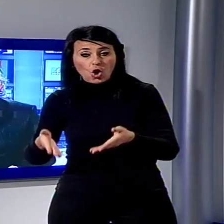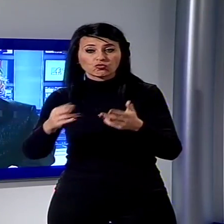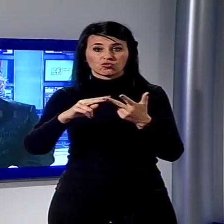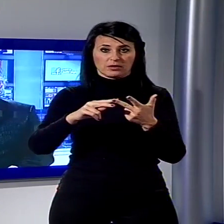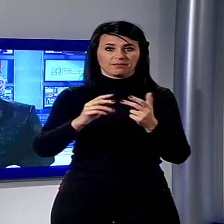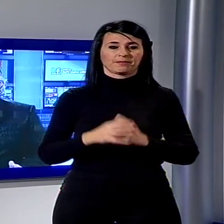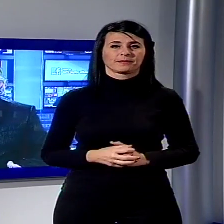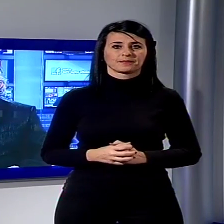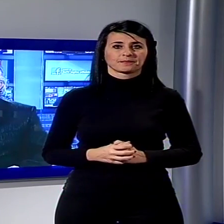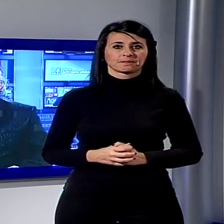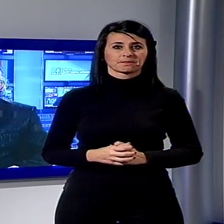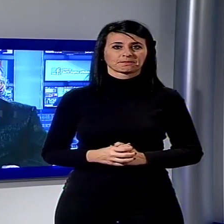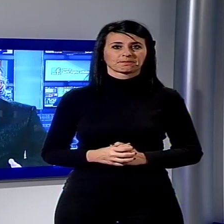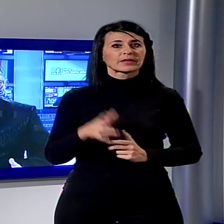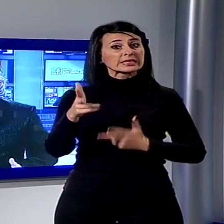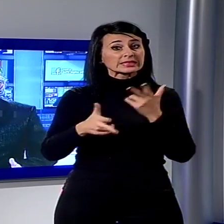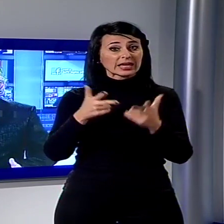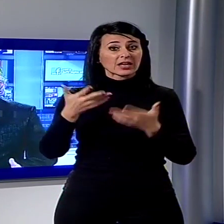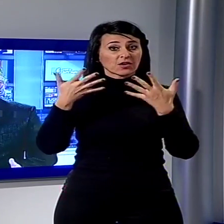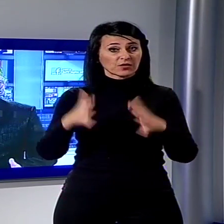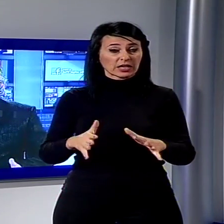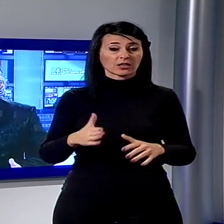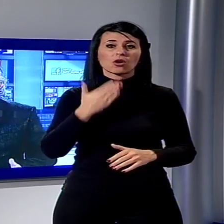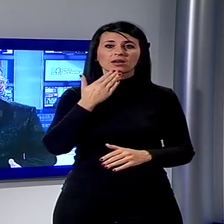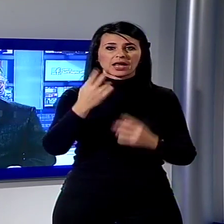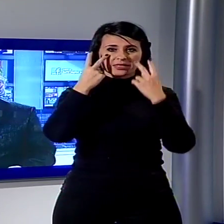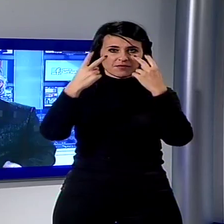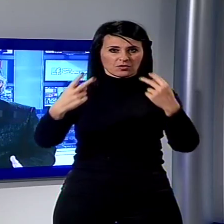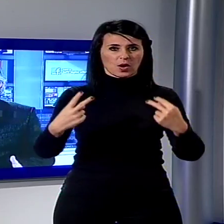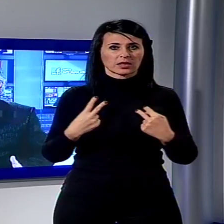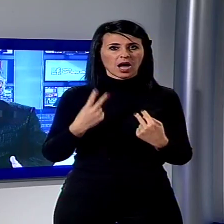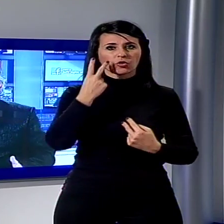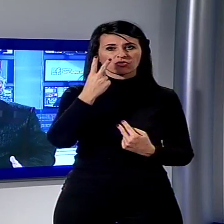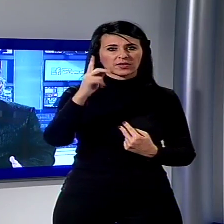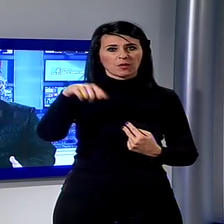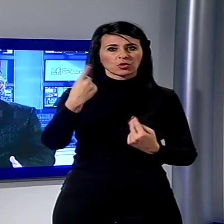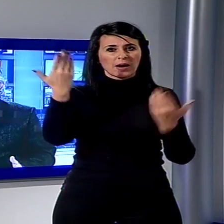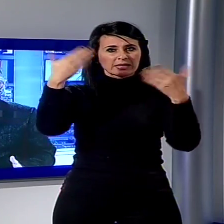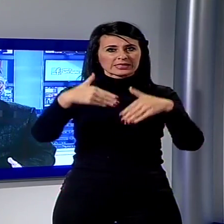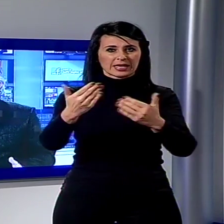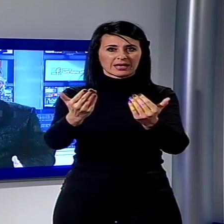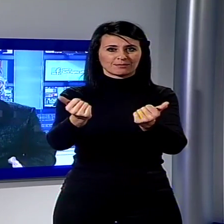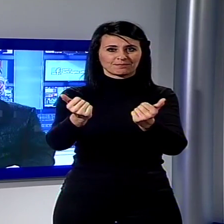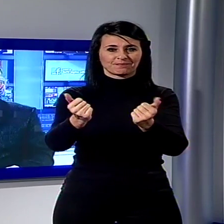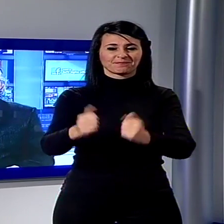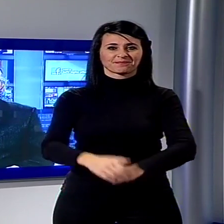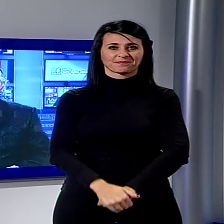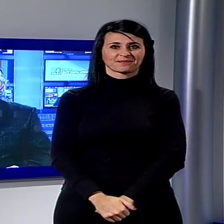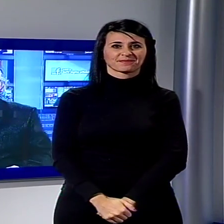E con questo servizio si chiude anche la prima parte del TG9, adesso ci concediamo una breve pausa ma torniamo tra poco con la pagina